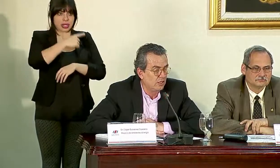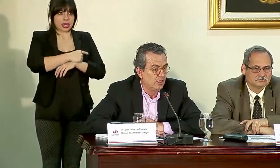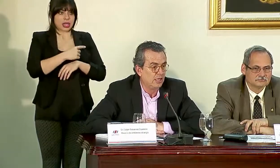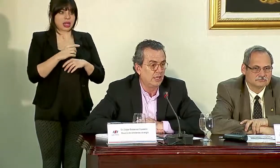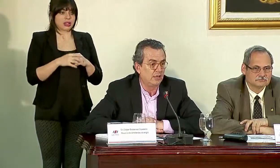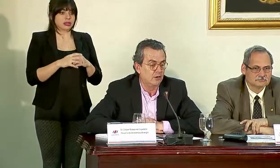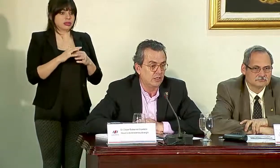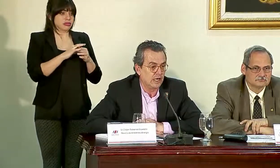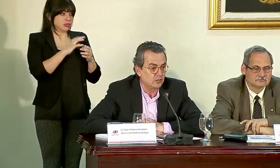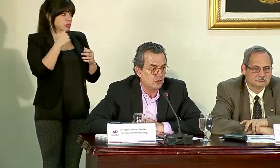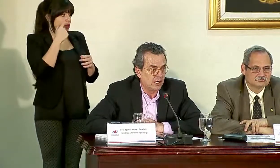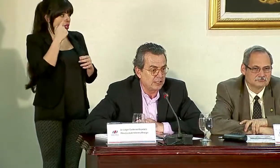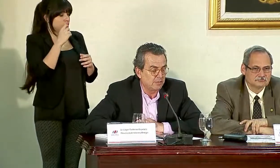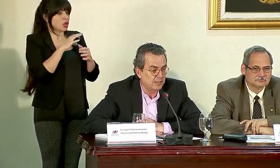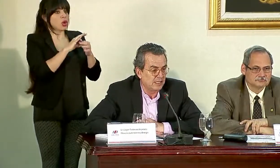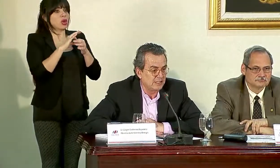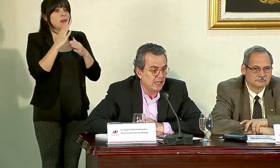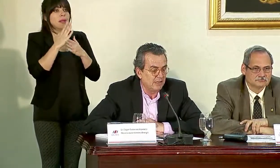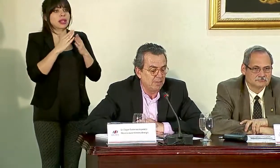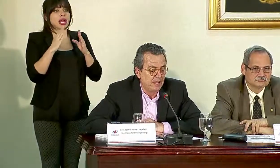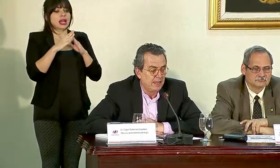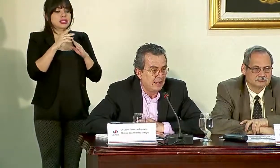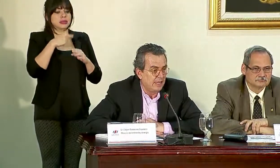entiendo con la Casa